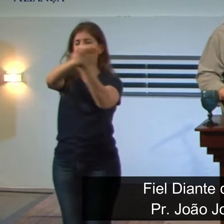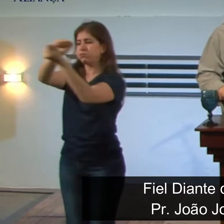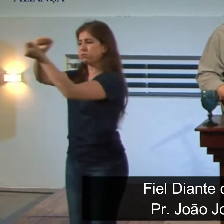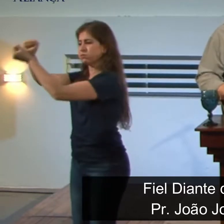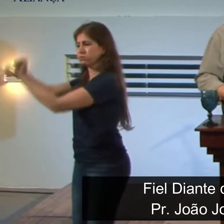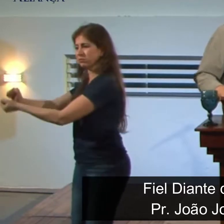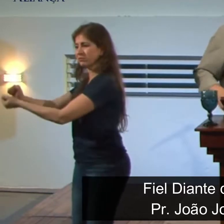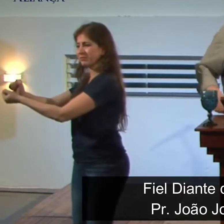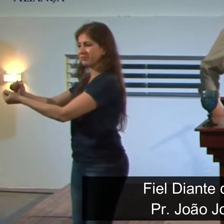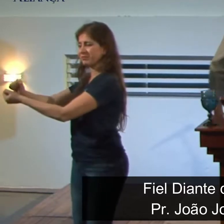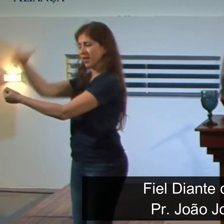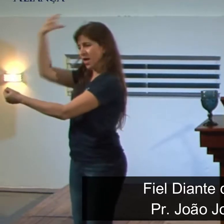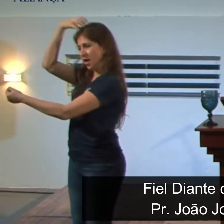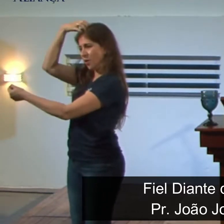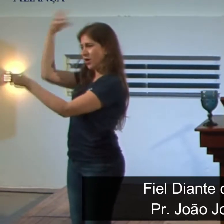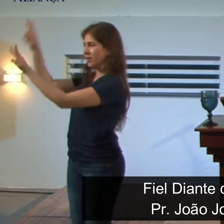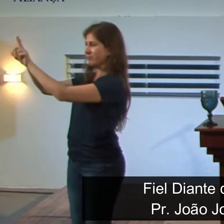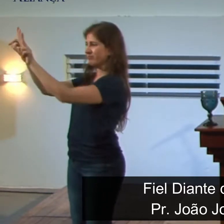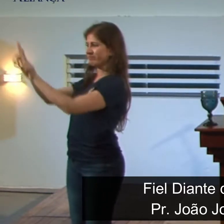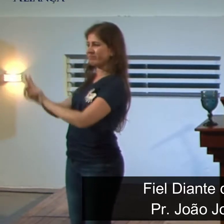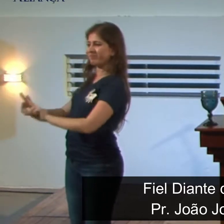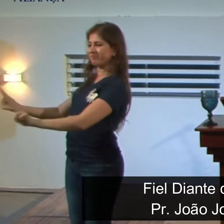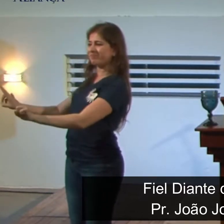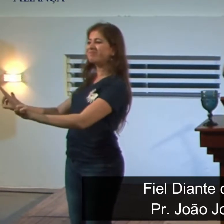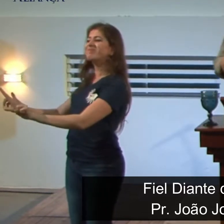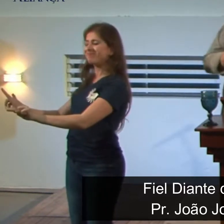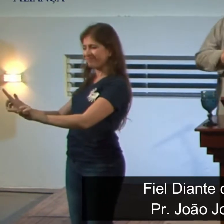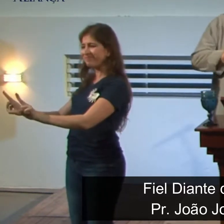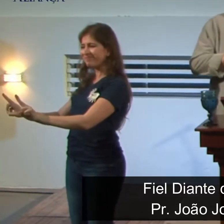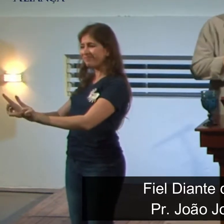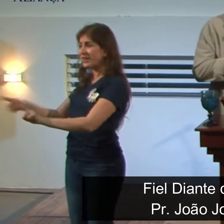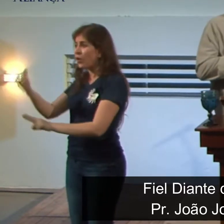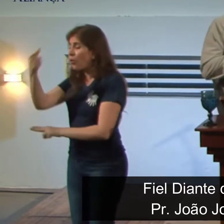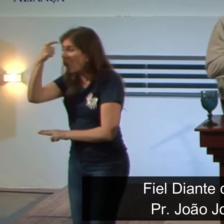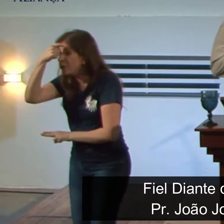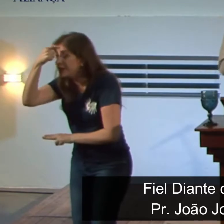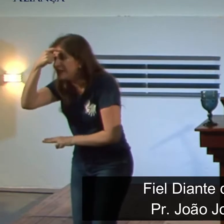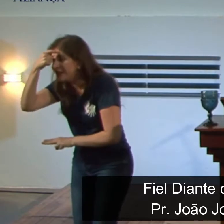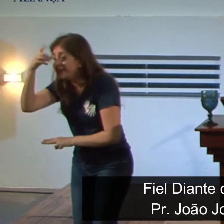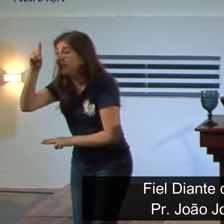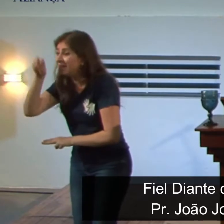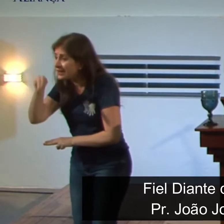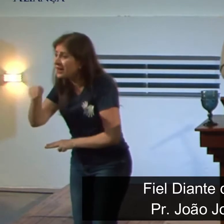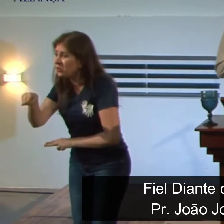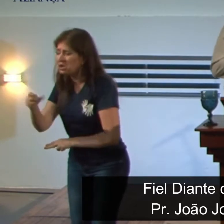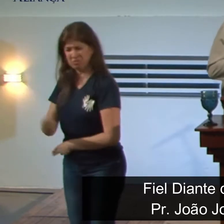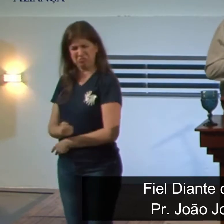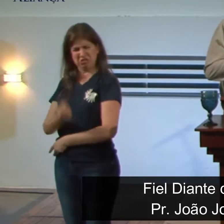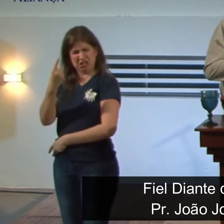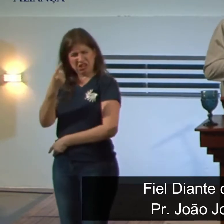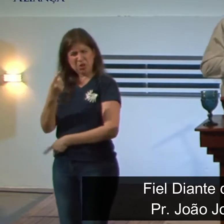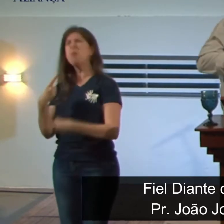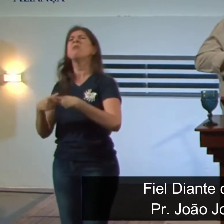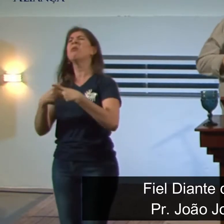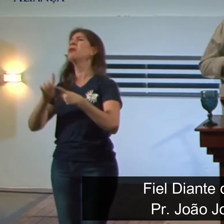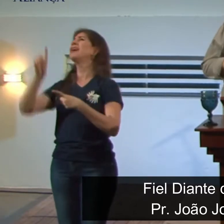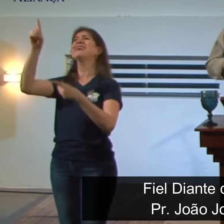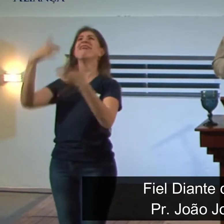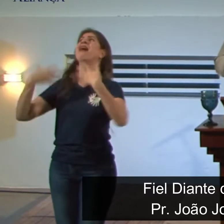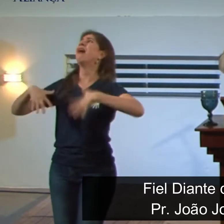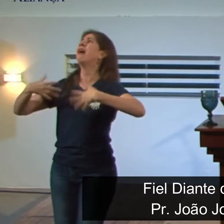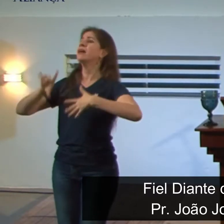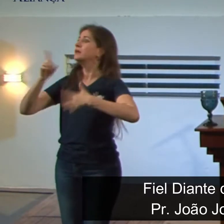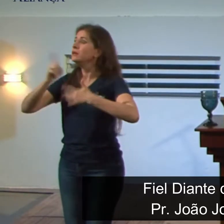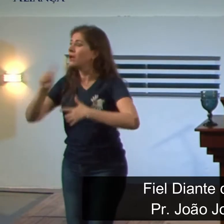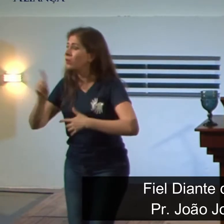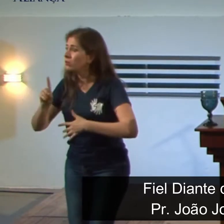de Nabucodonosor. Então, ele já tem consciência, não é algo estranho para Daniel, apesar de, com